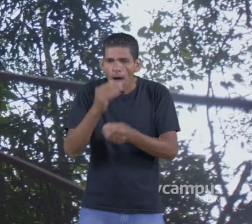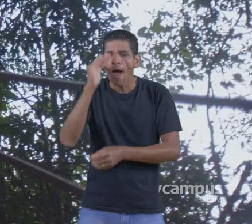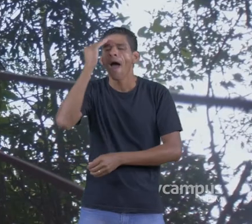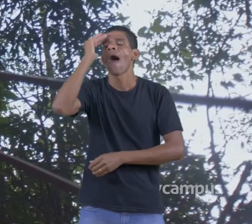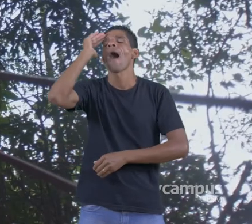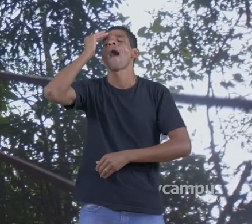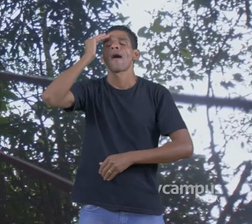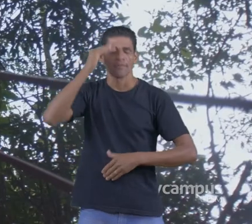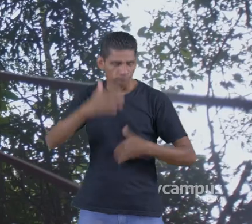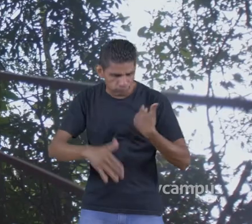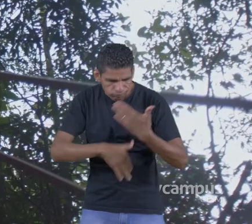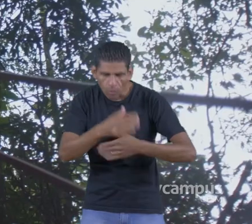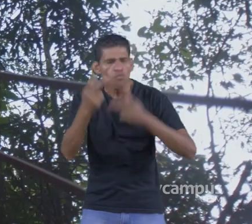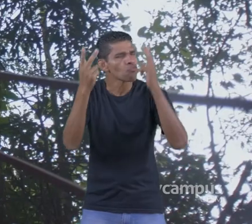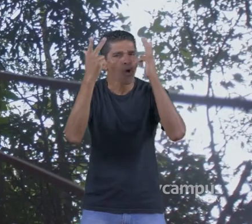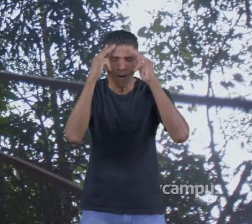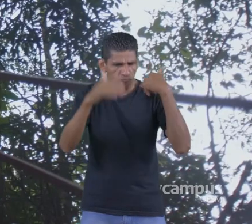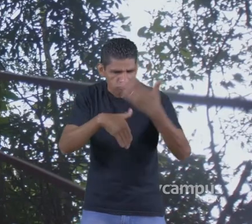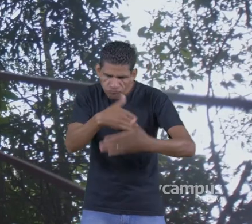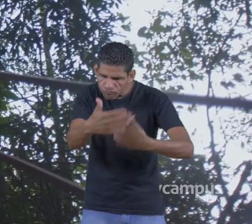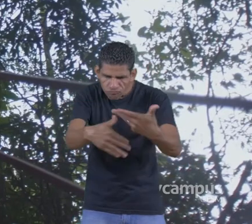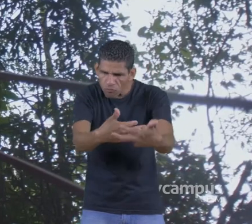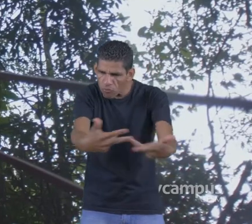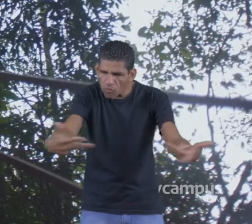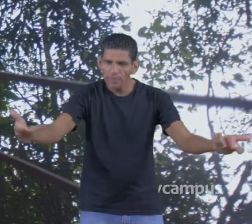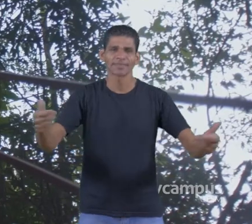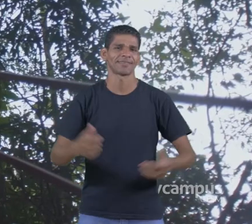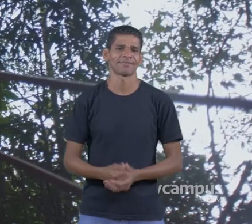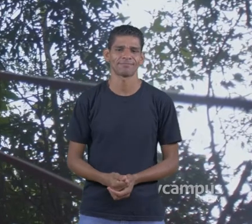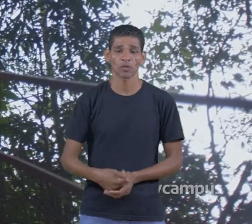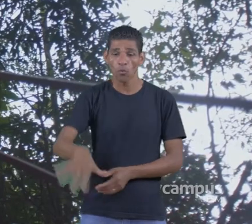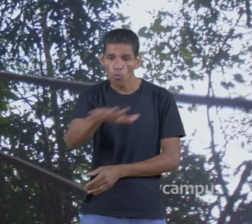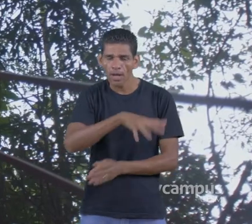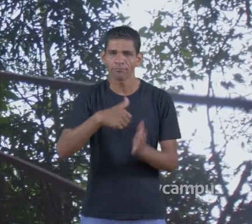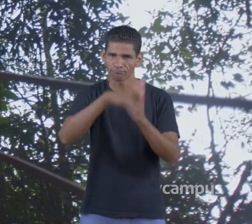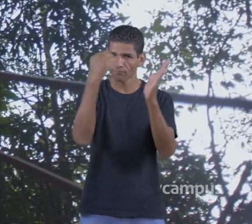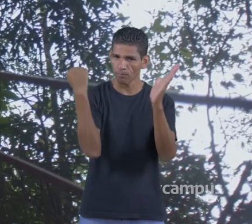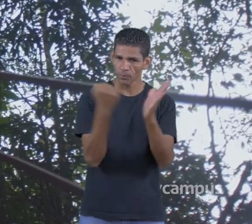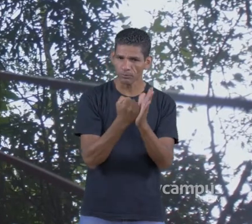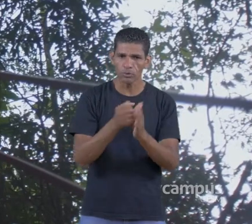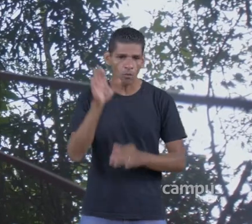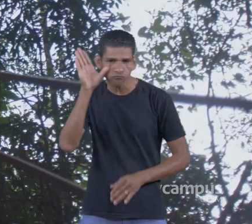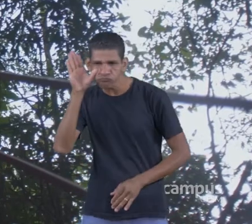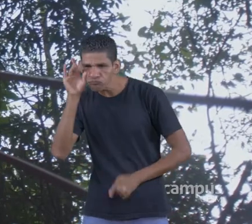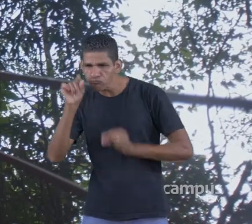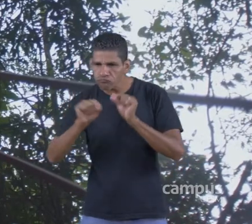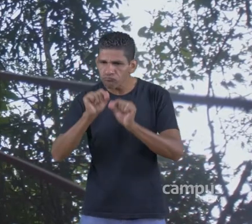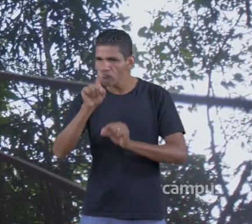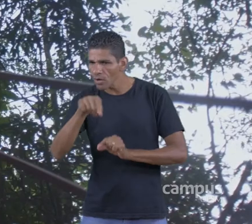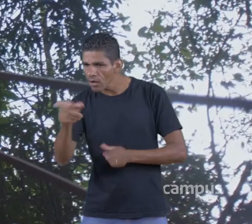Os processos naturais Que estão envolvidos Naquele patrimônio Que ele está observando